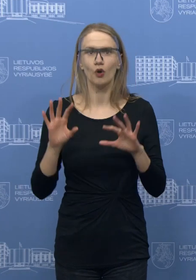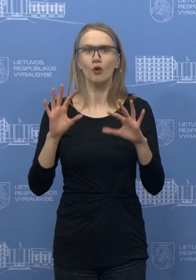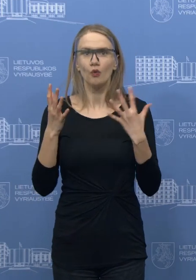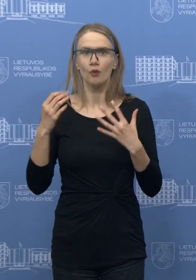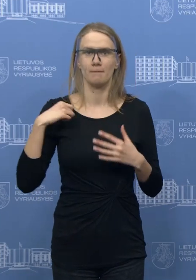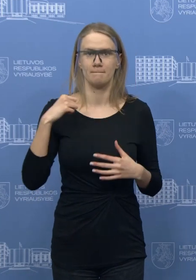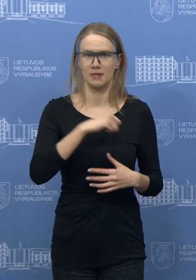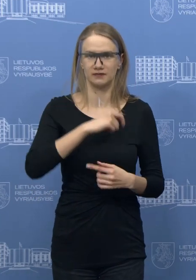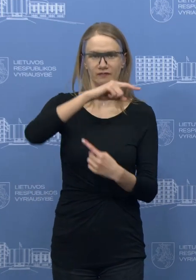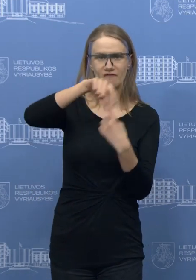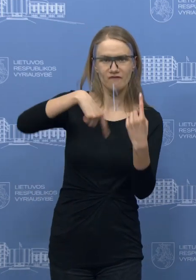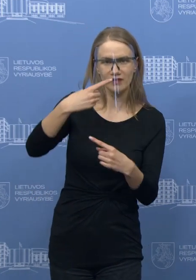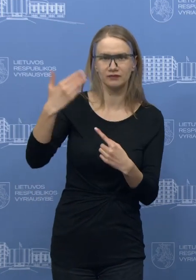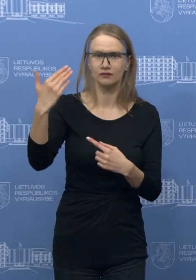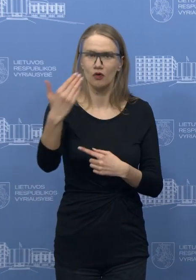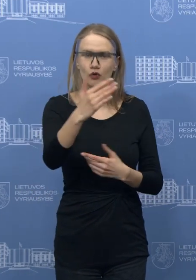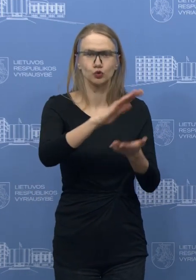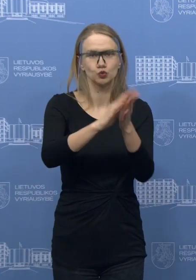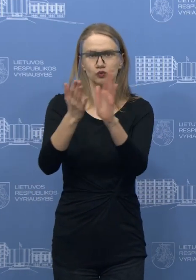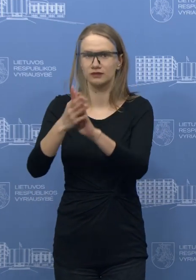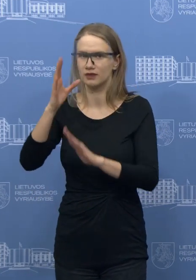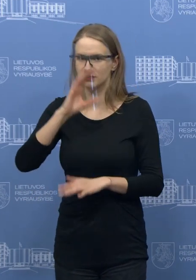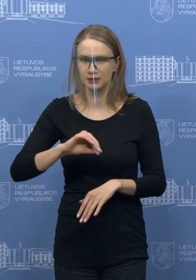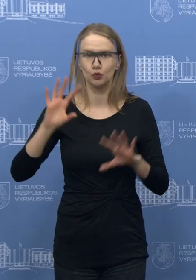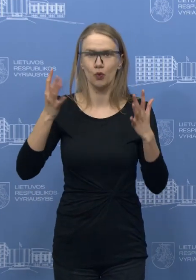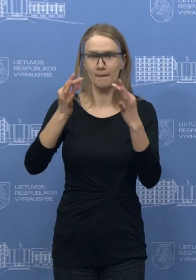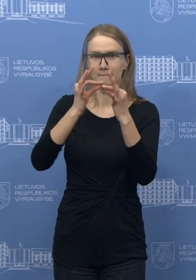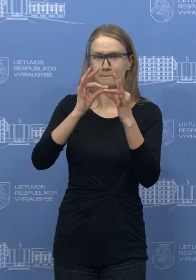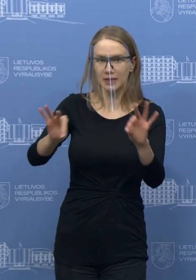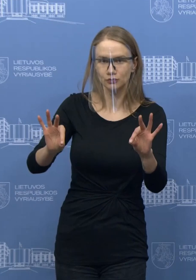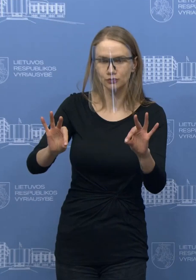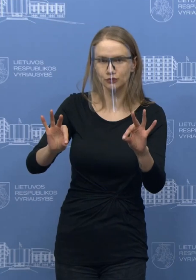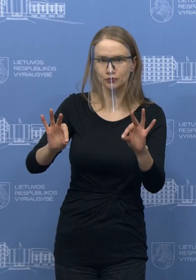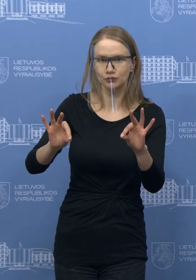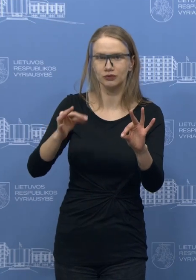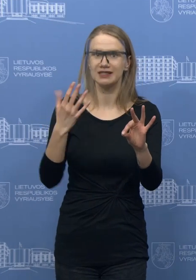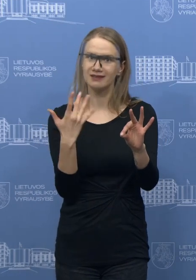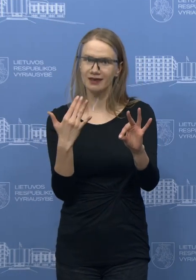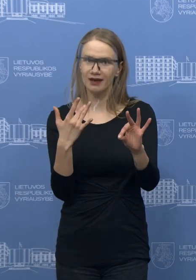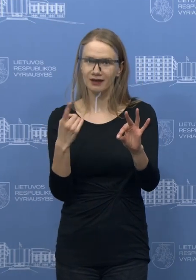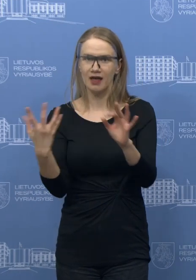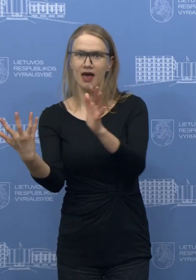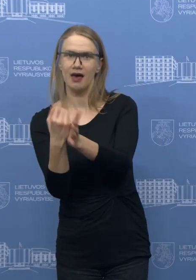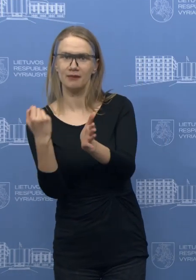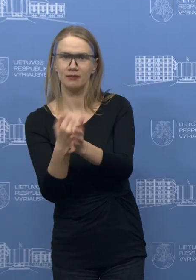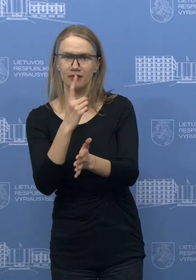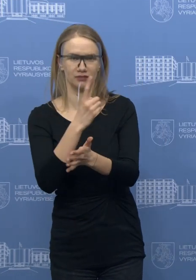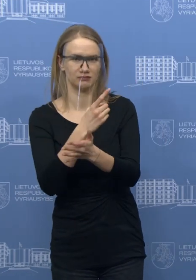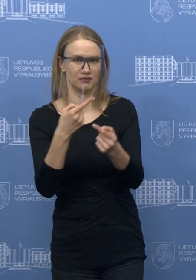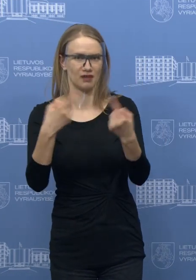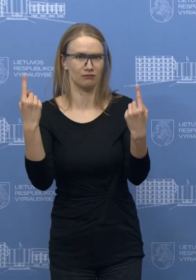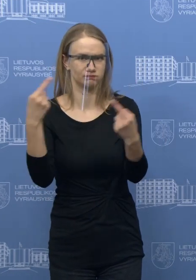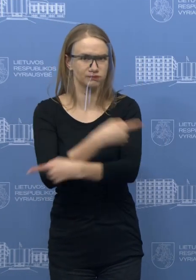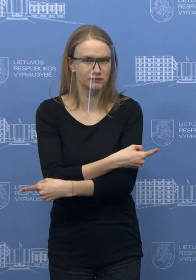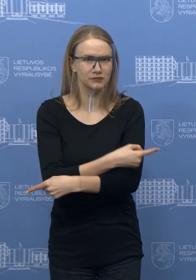nesureguliuos, tai yra paklausa, pasiūlę atsiprašau, neužtikrins paklausos ir tokiu būdu nepašalins tų spekuliacinių